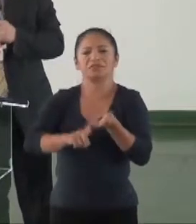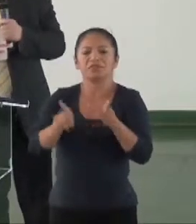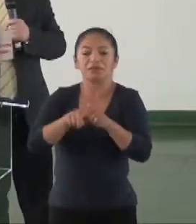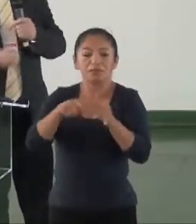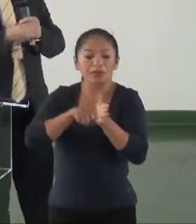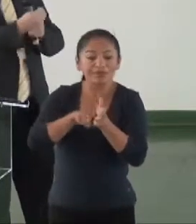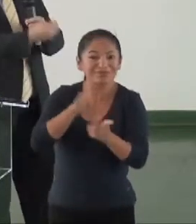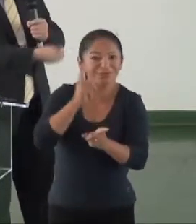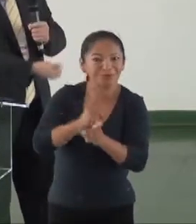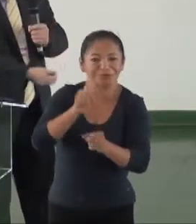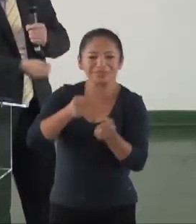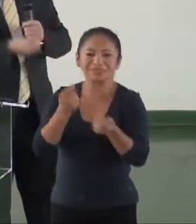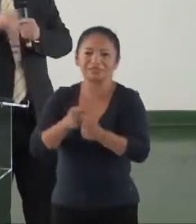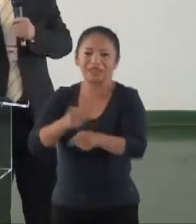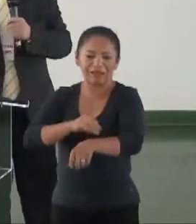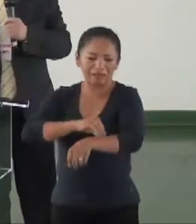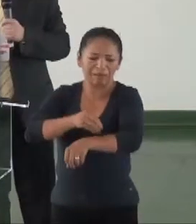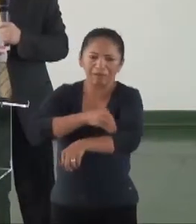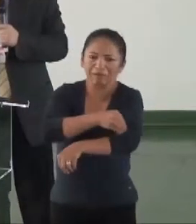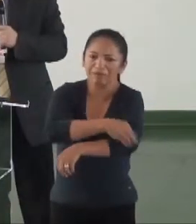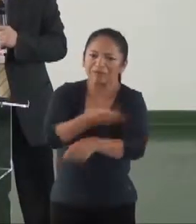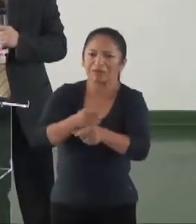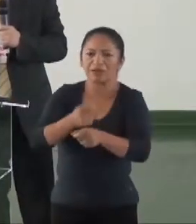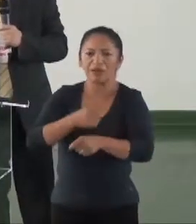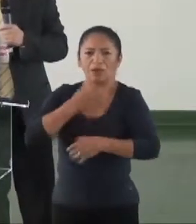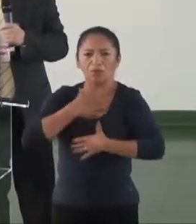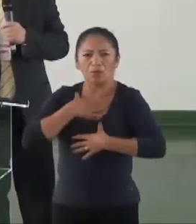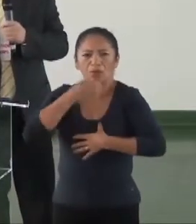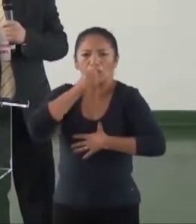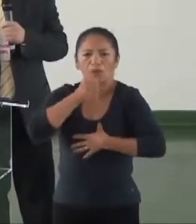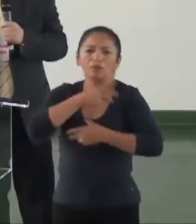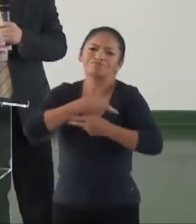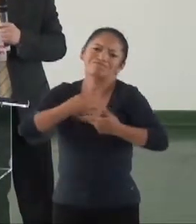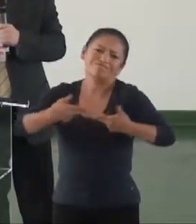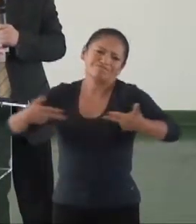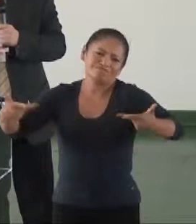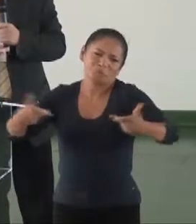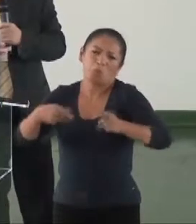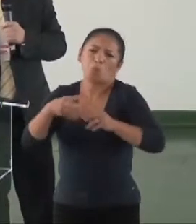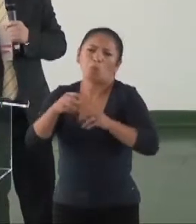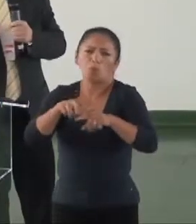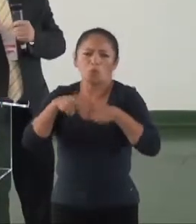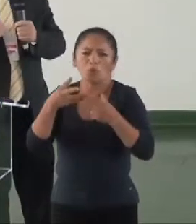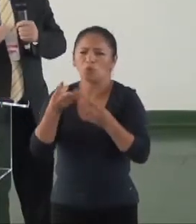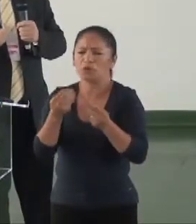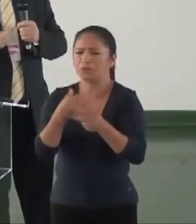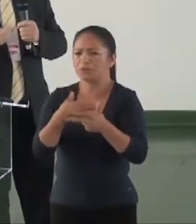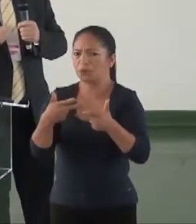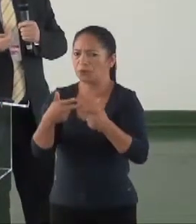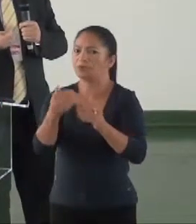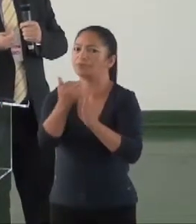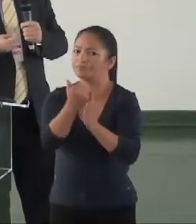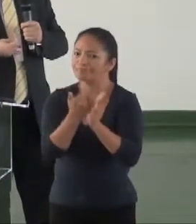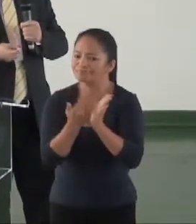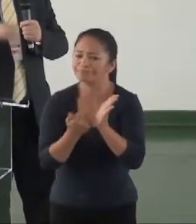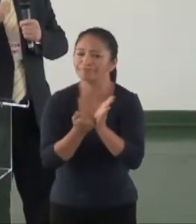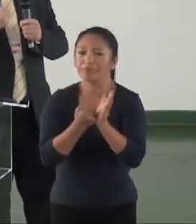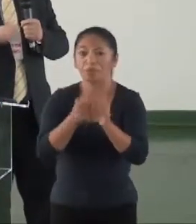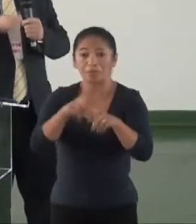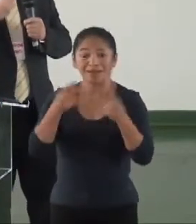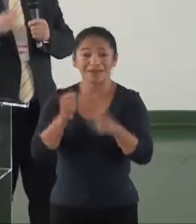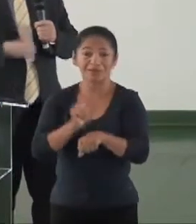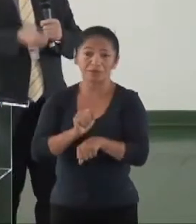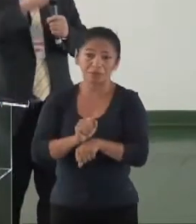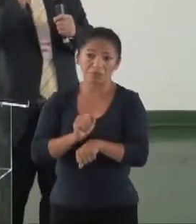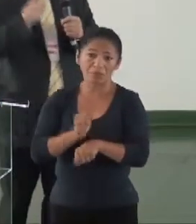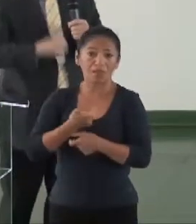identificação de rancenias e tuberculose, entre outras coisas. Muitas vezes a gente fica muito, o que se espera do Ministério Público, que ele